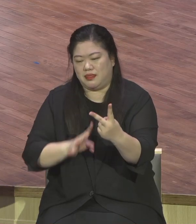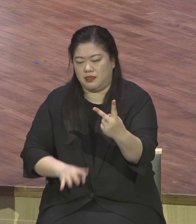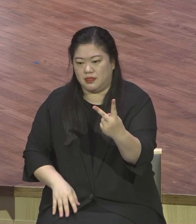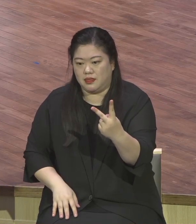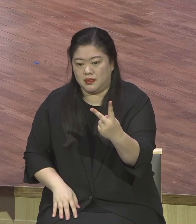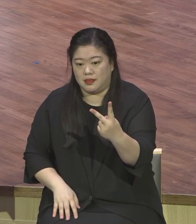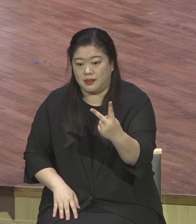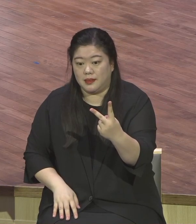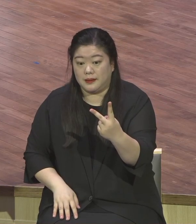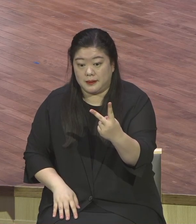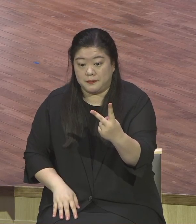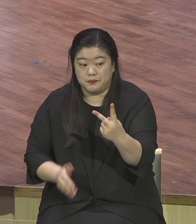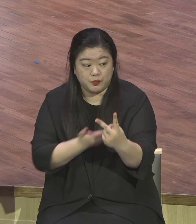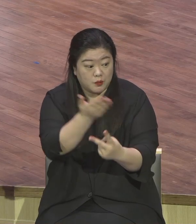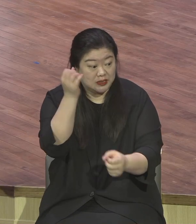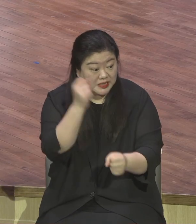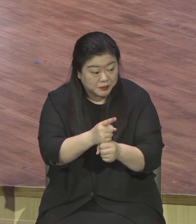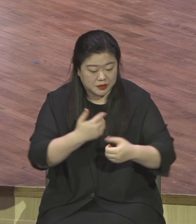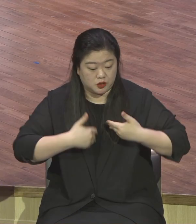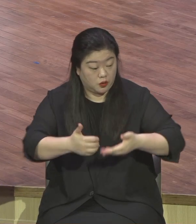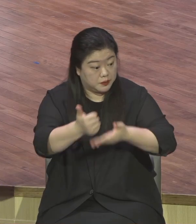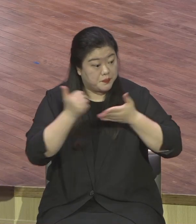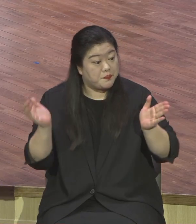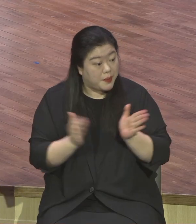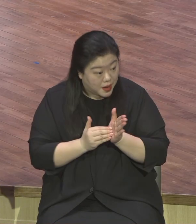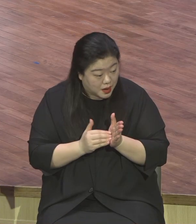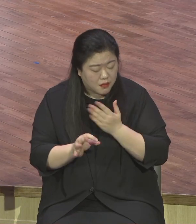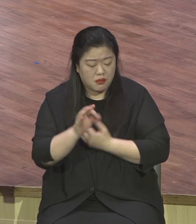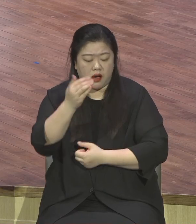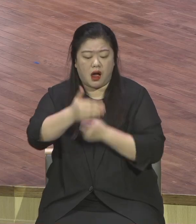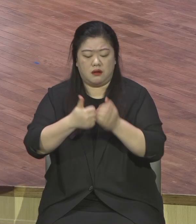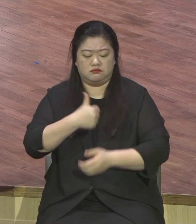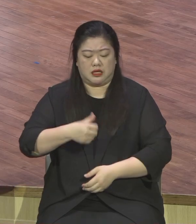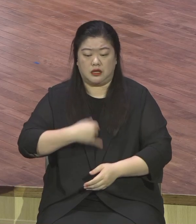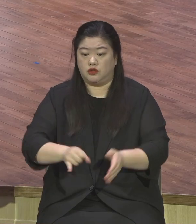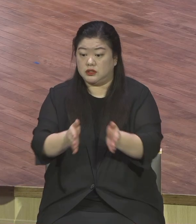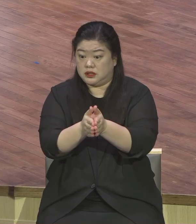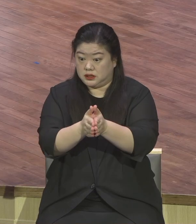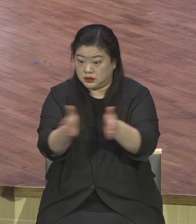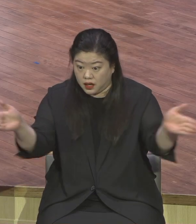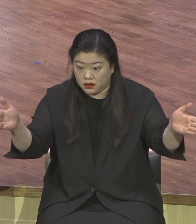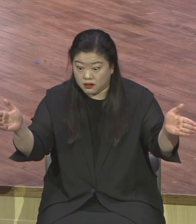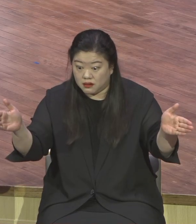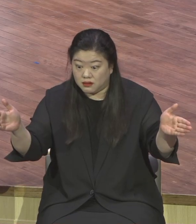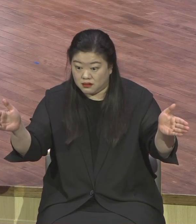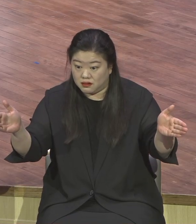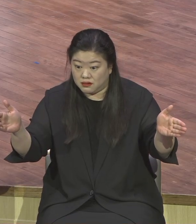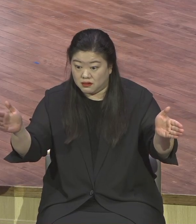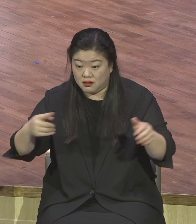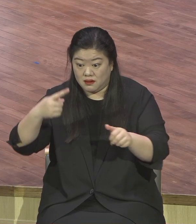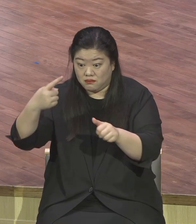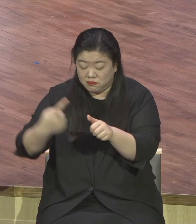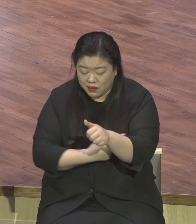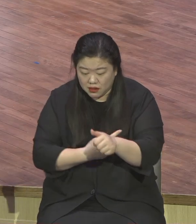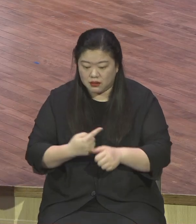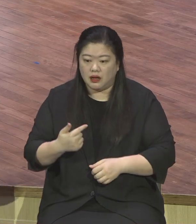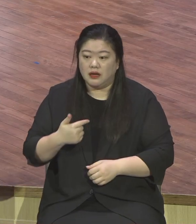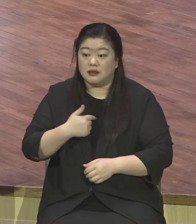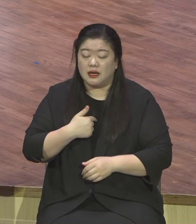여러분 하나님 자녀입니다 아멘 지금부터 여러분은 이제 하나님 자녀이기 때문에 하나님 예배해야 돼요